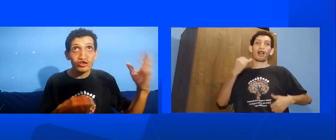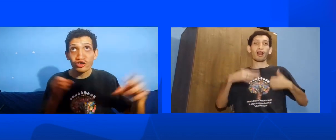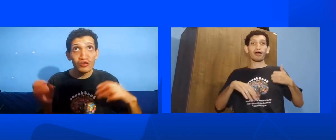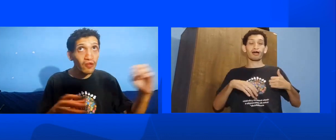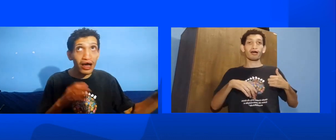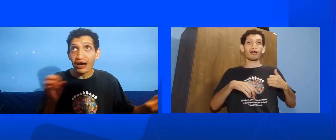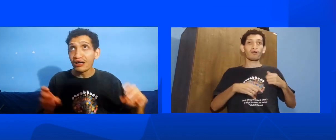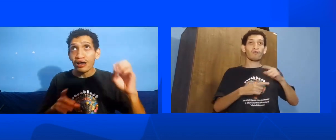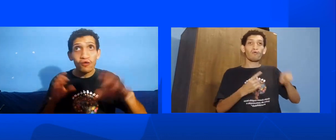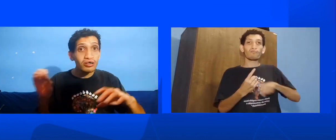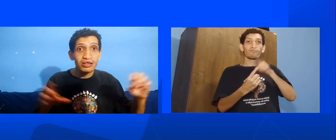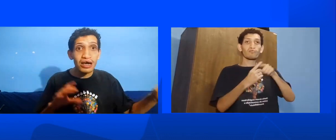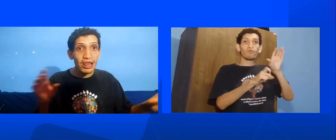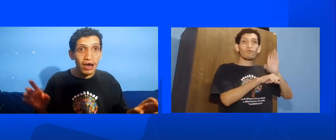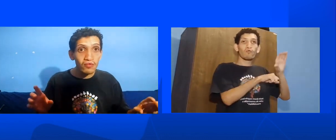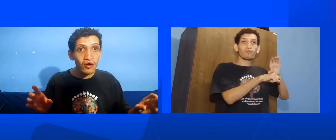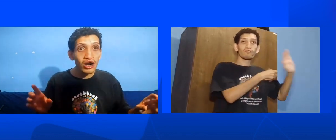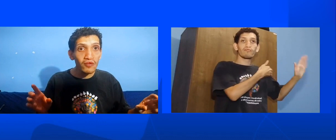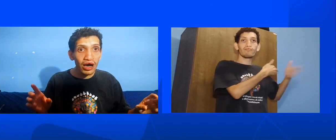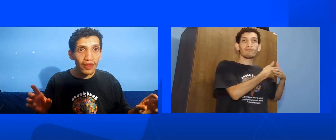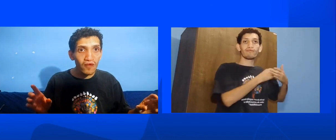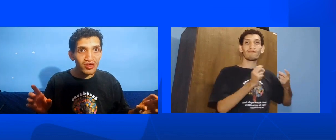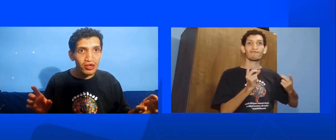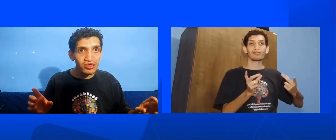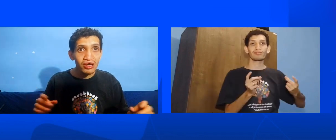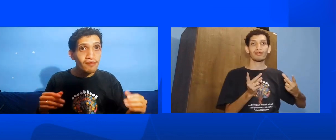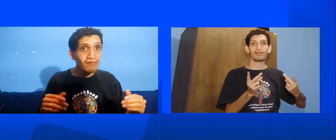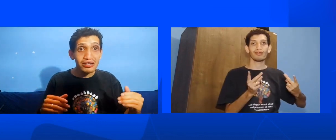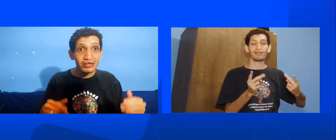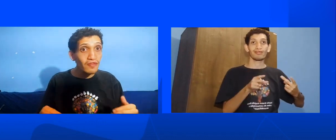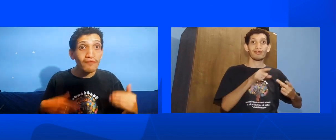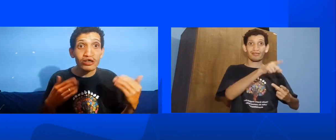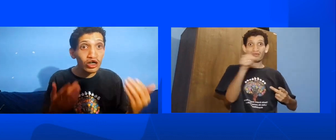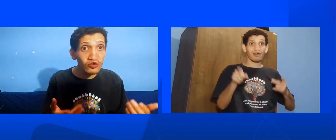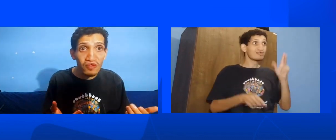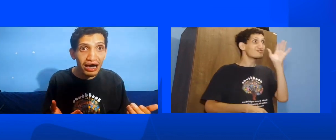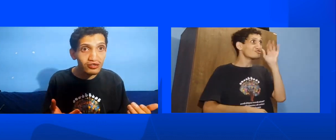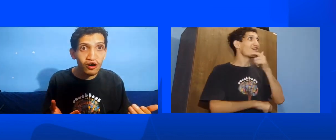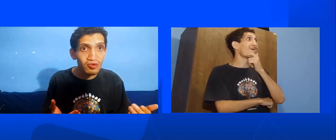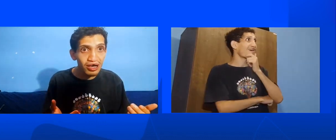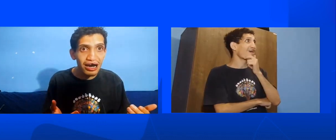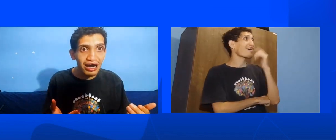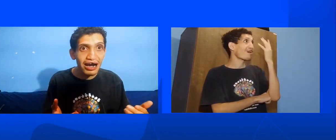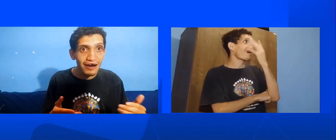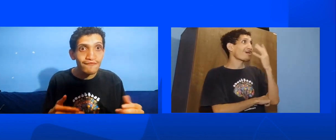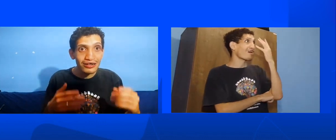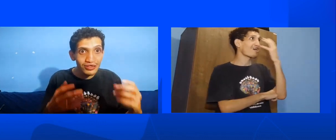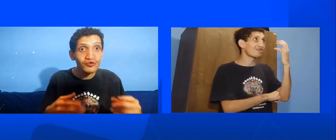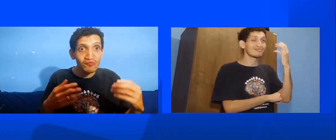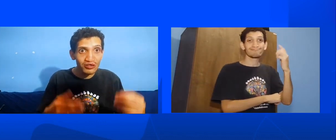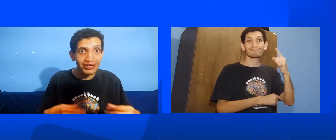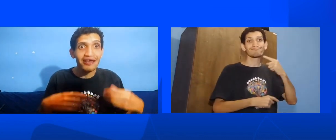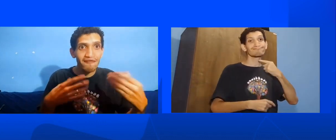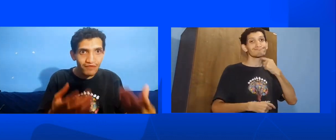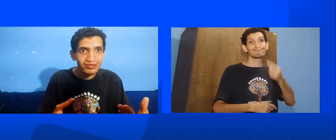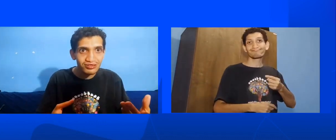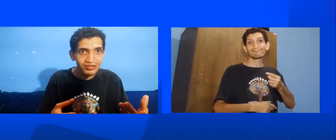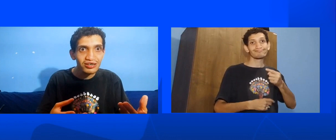assistindo lá Coisas aleatórias no canal deles Mas que não vai te ajudar A comunicar A fazer o que você quer fazer